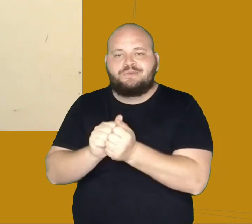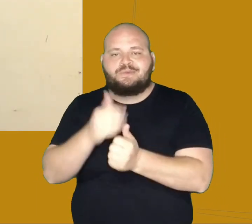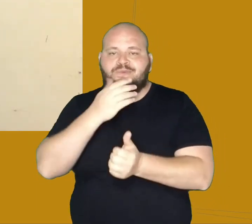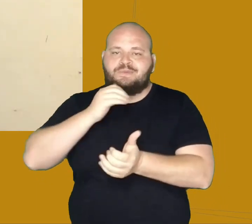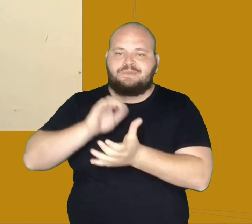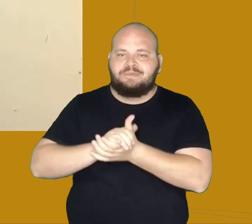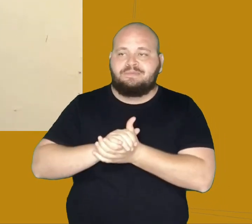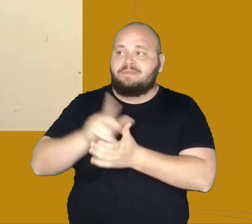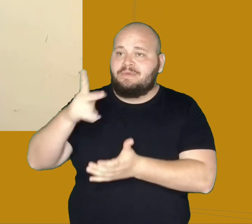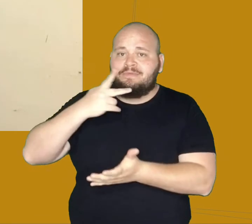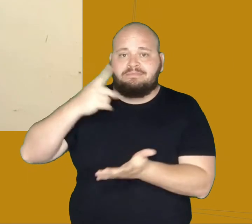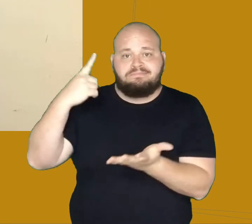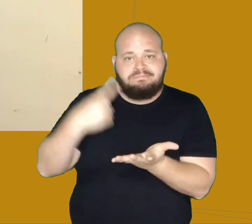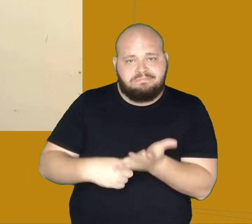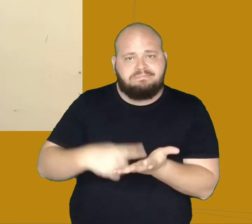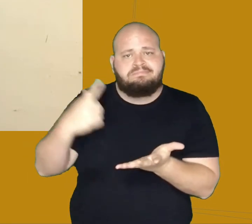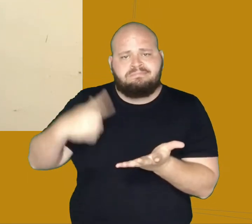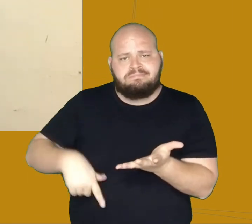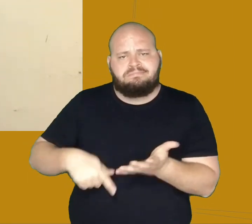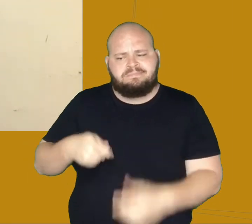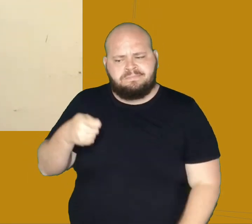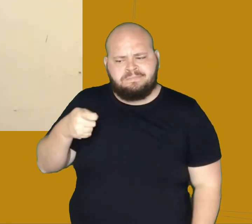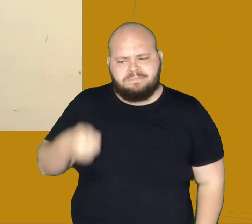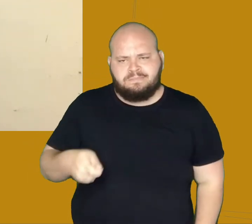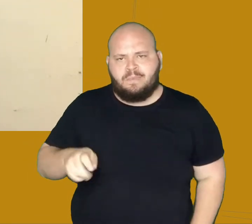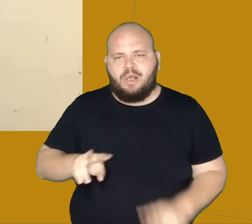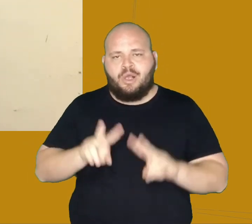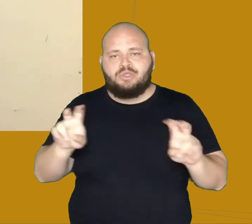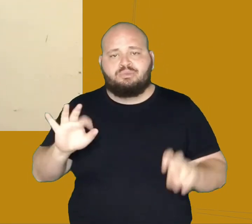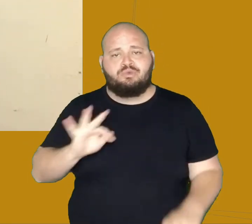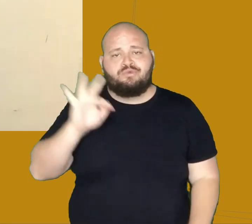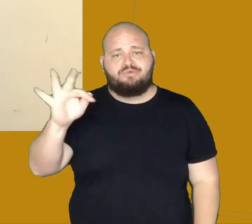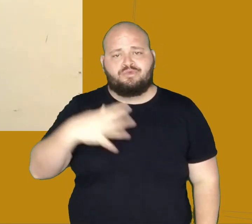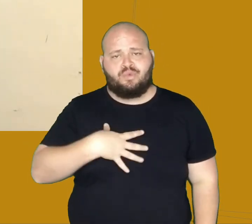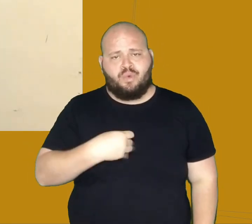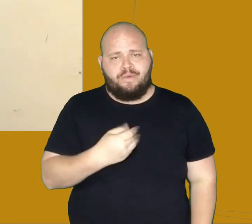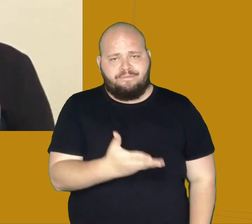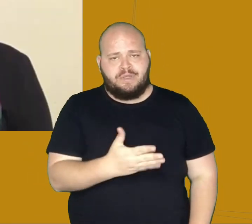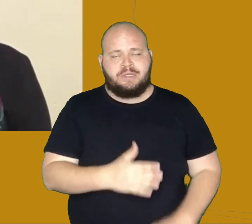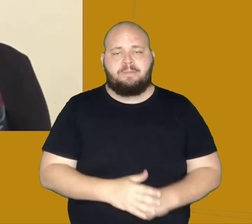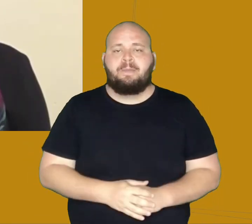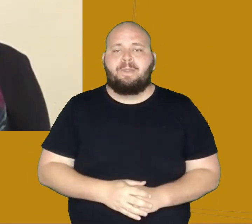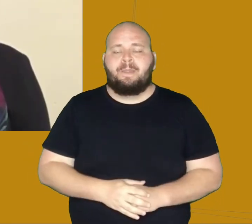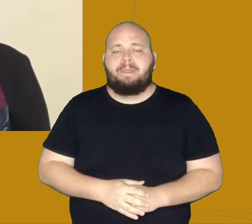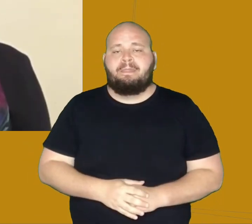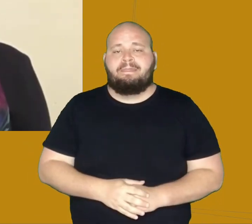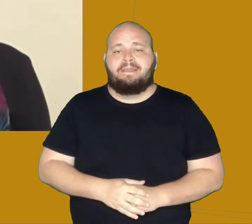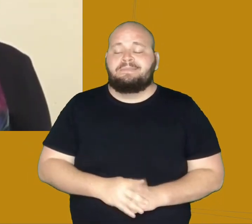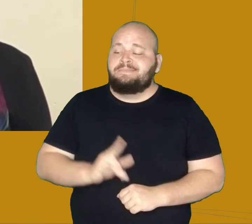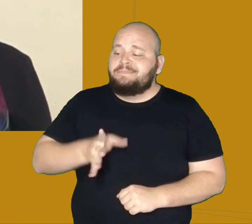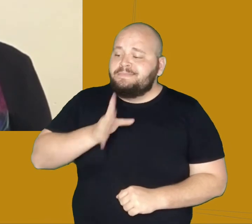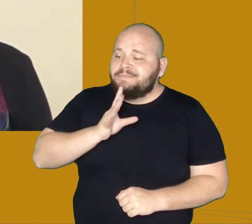reafirmaria sua postura autoritária em relação ao futuro da filha. Conhecendo muito bem a mãe que tinha,